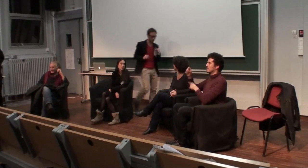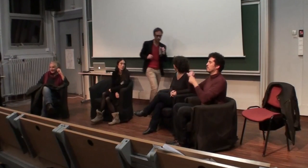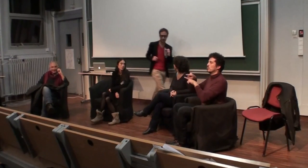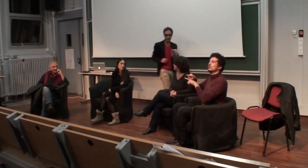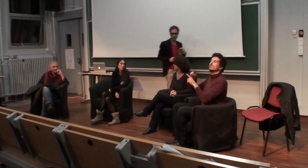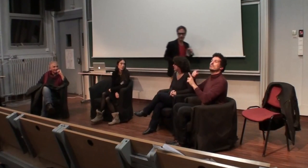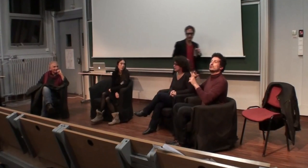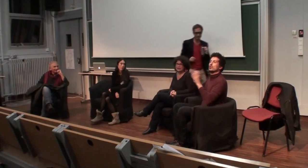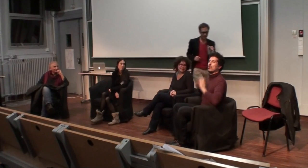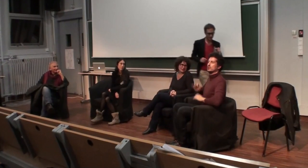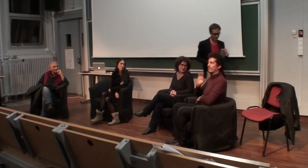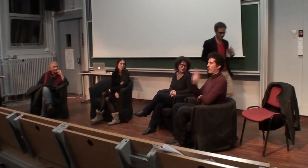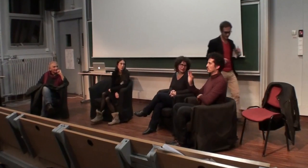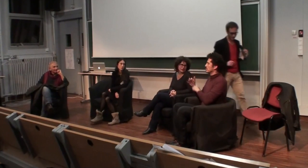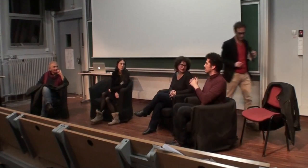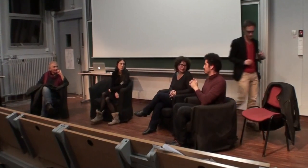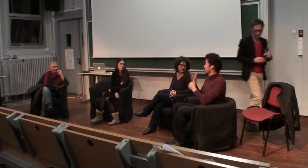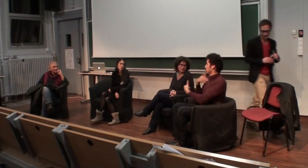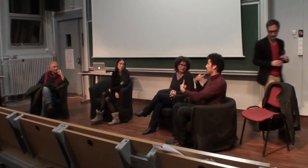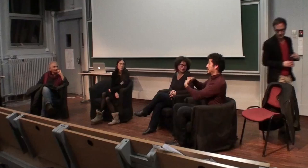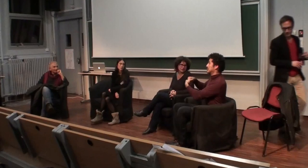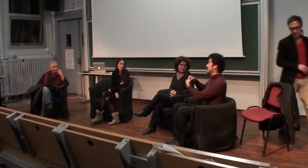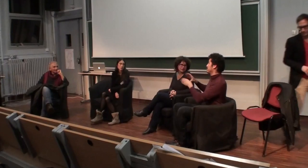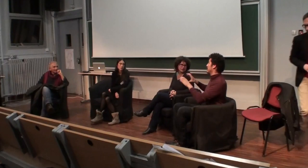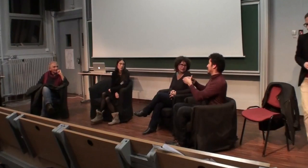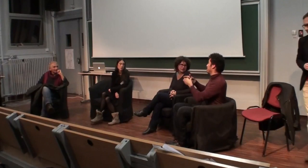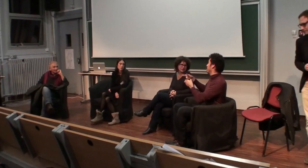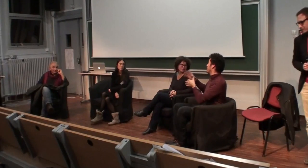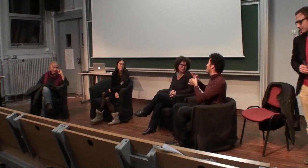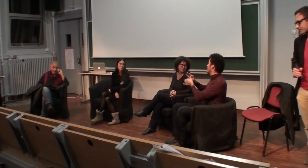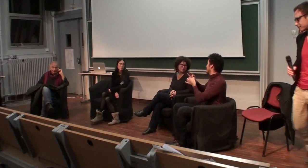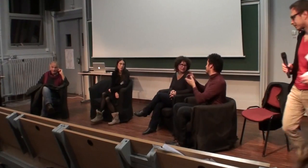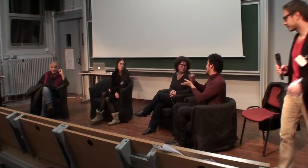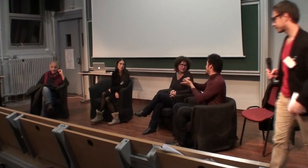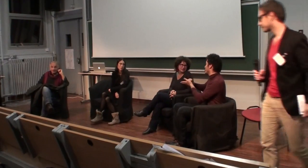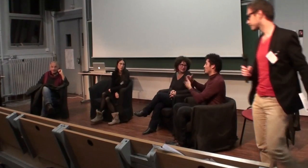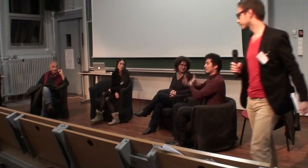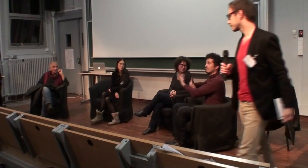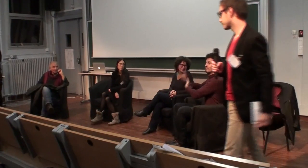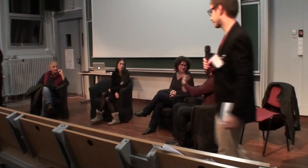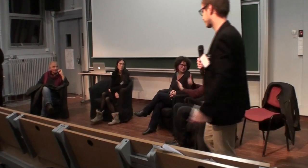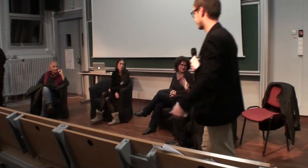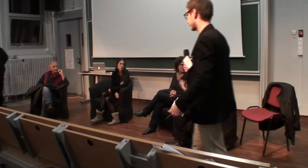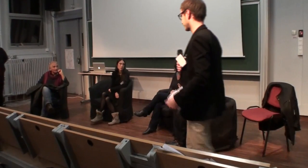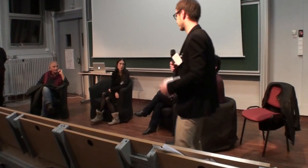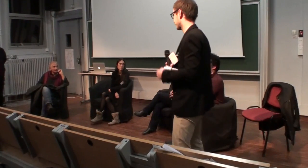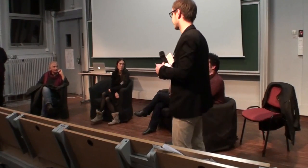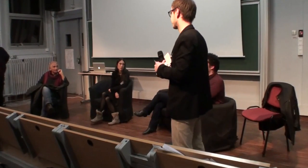Et au CNRS, et j'enseigne aussi au Collège de France, et j'ai travaillé avec les types de films